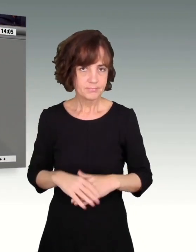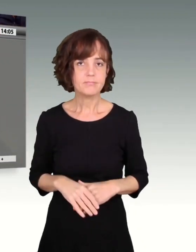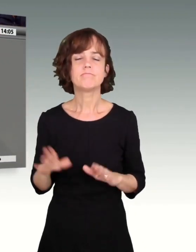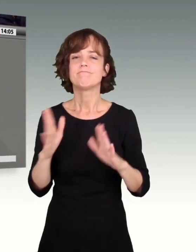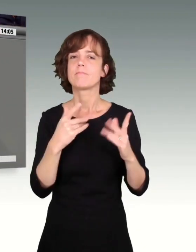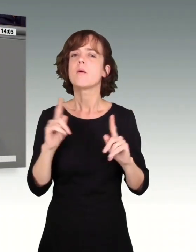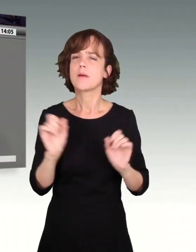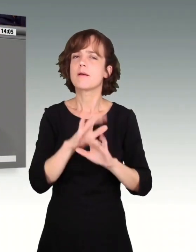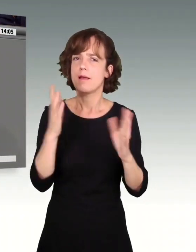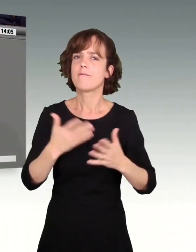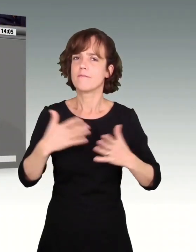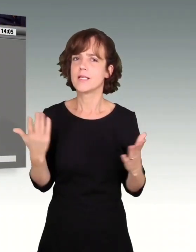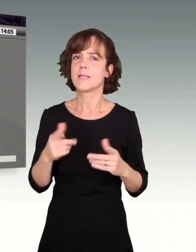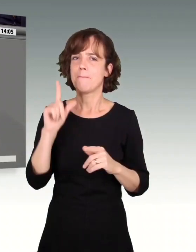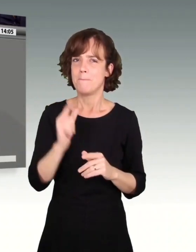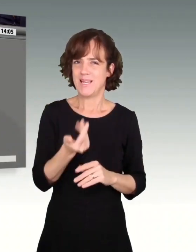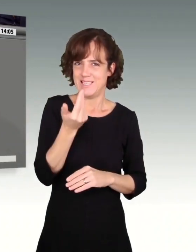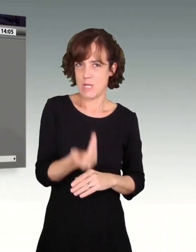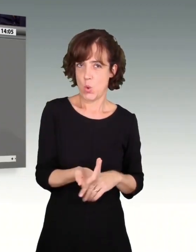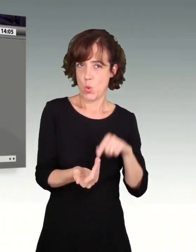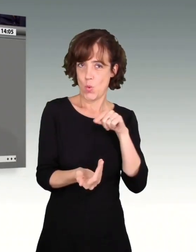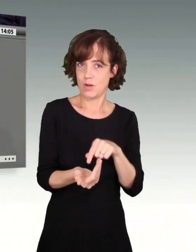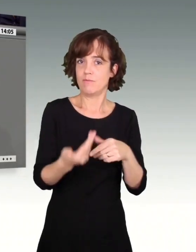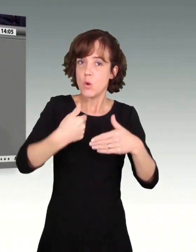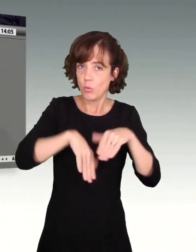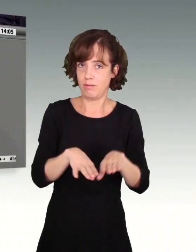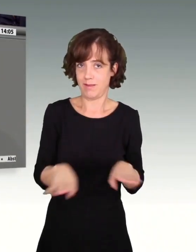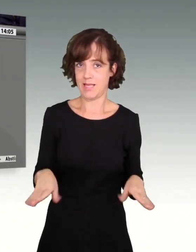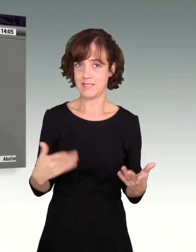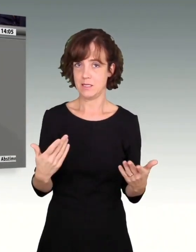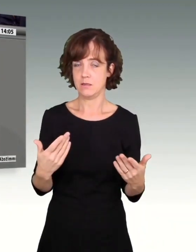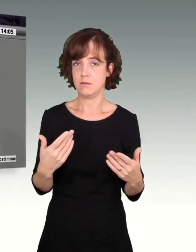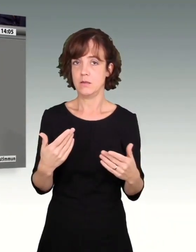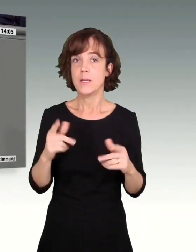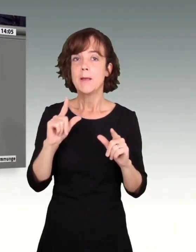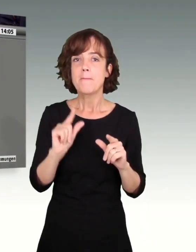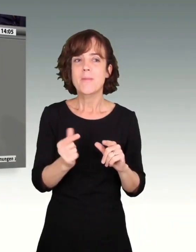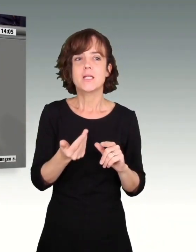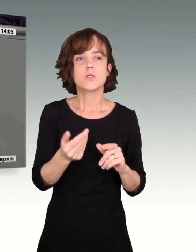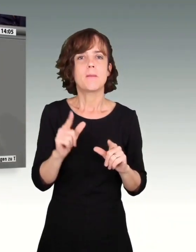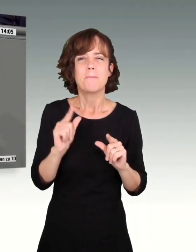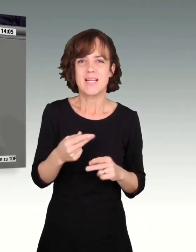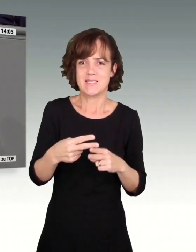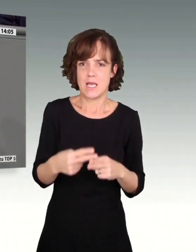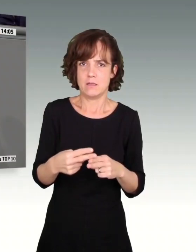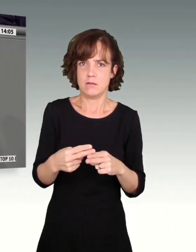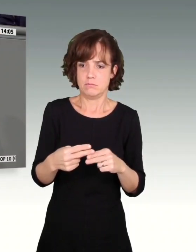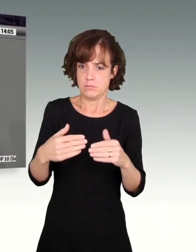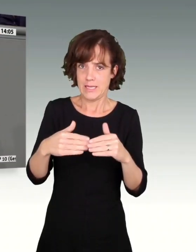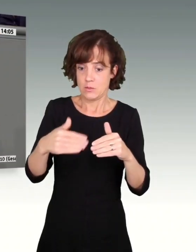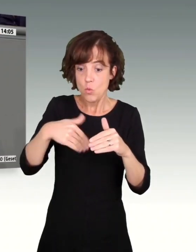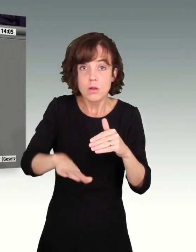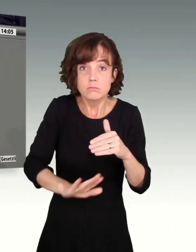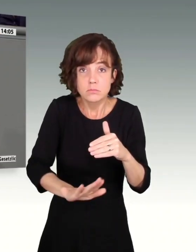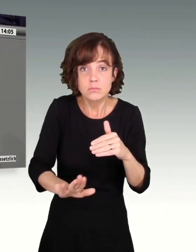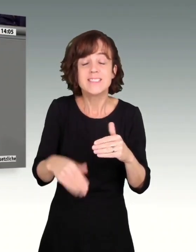Aber klar ist, der Mindestlohn ist die Untergrenze. Mindestlohn, Mindestrente, das ist alles wichtig, um